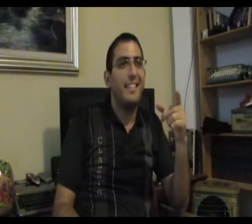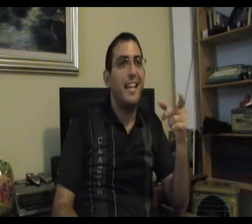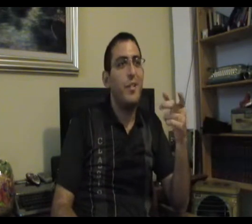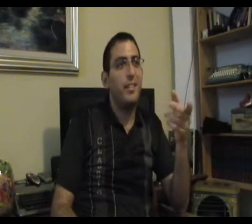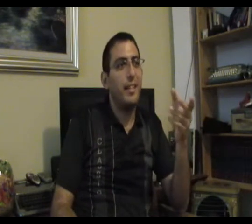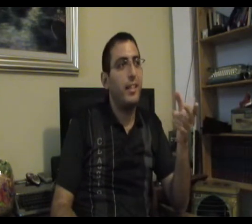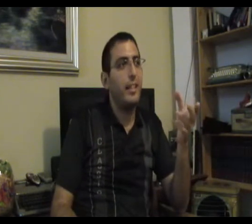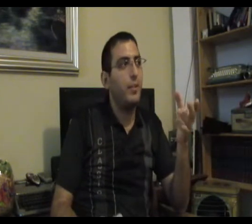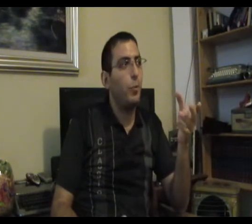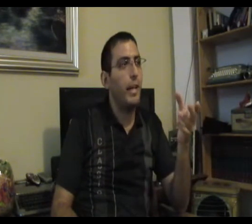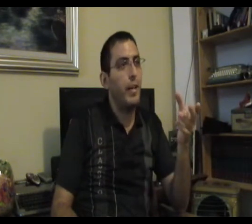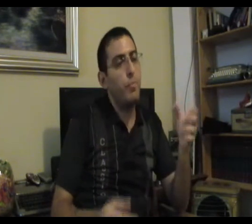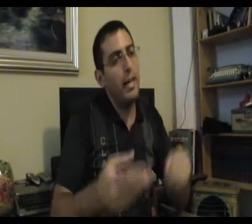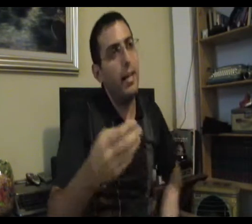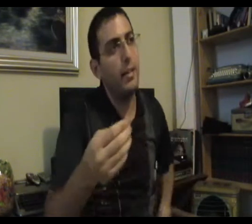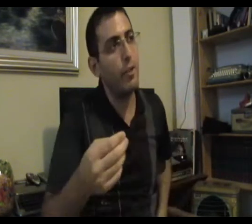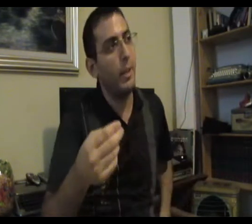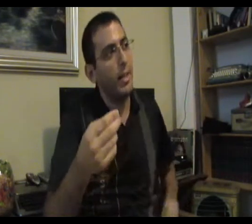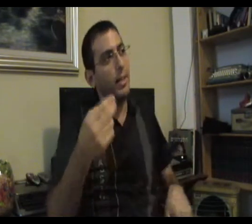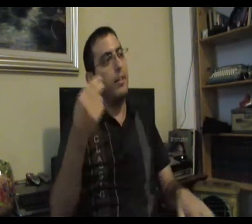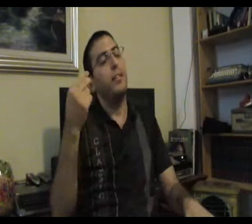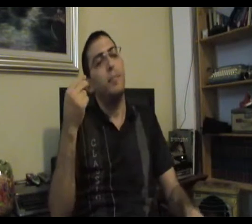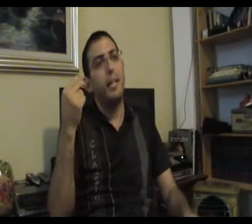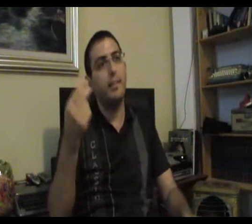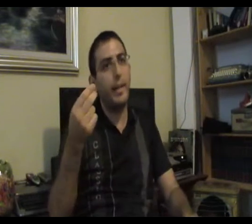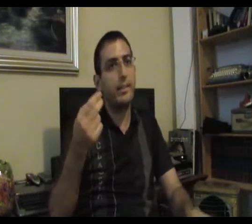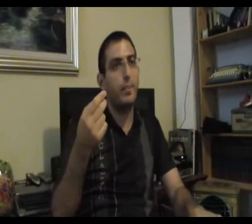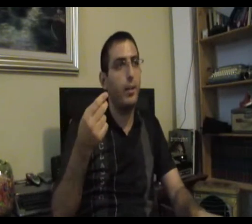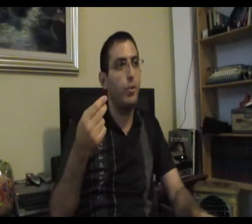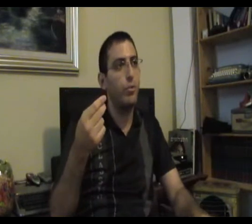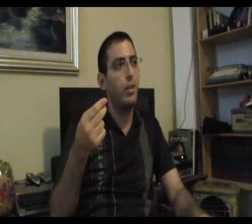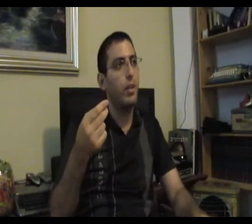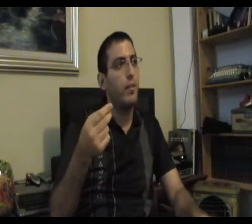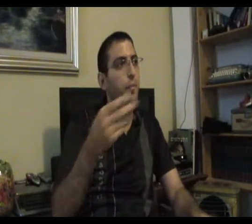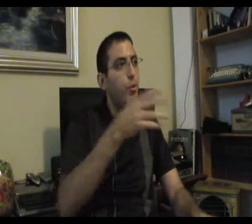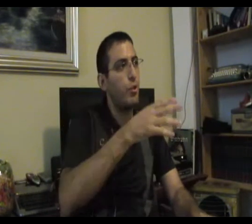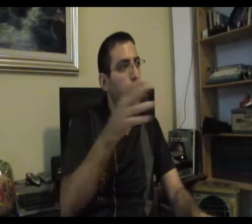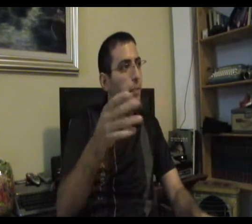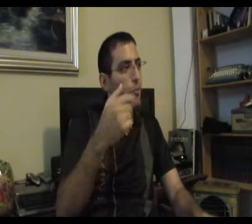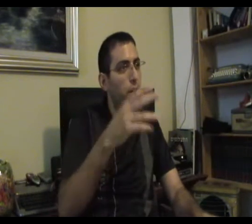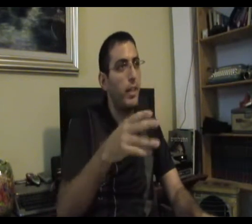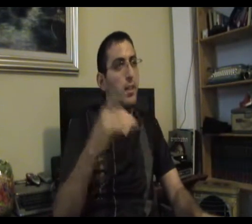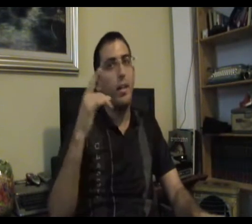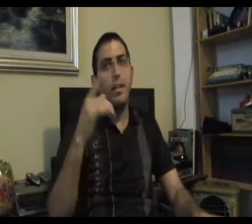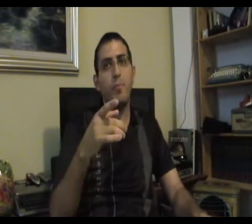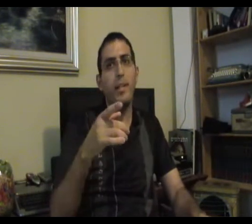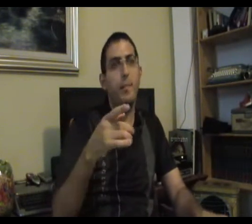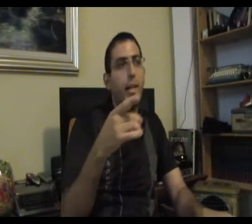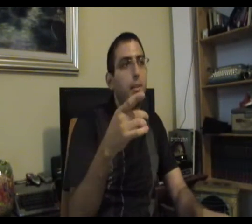נגיד שאני אתן לך דוגמה יש בעליסה בארץ הפלאות ואם יש יש לו להגיד משהו שגיל יש בעליסה בארץ